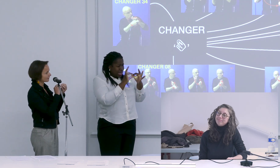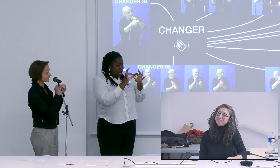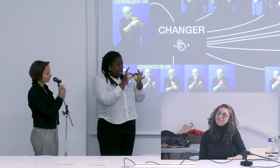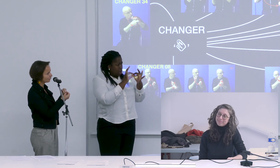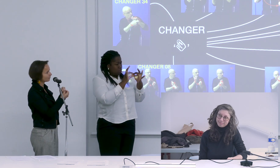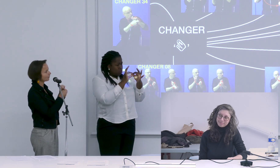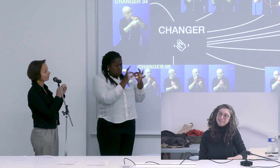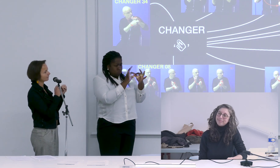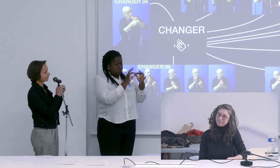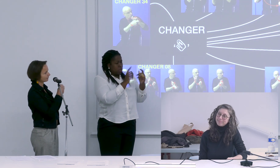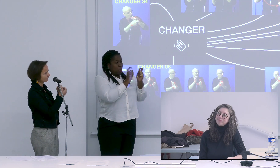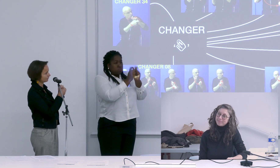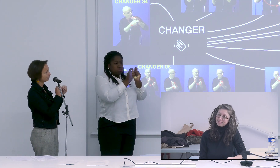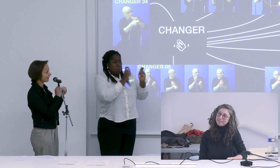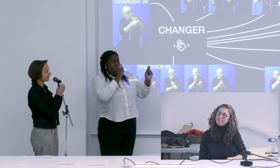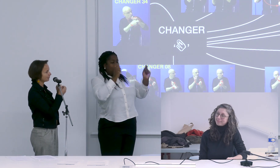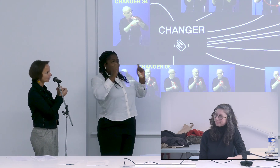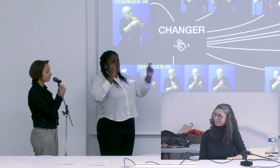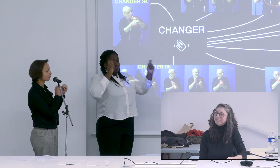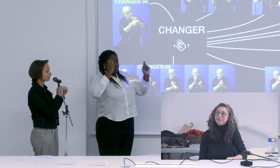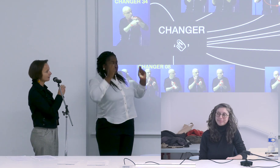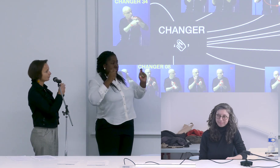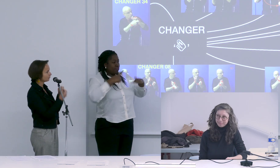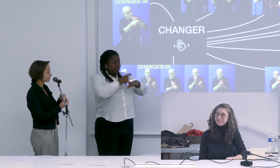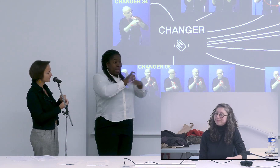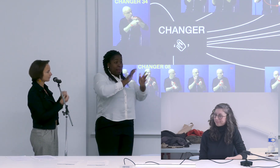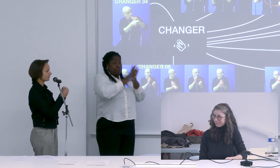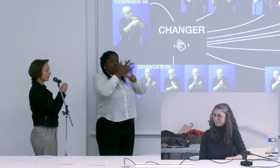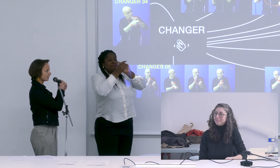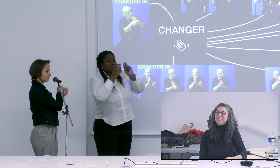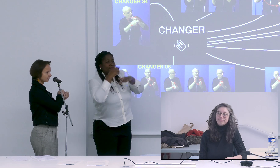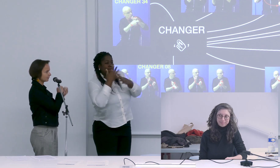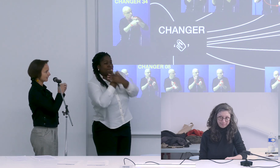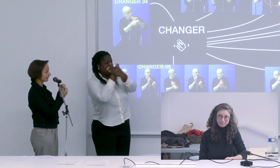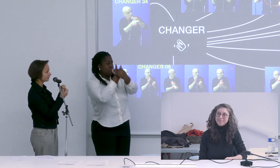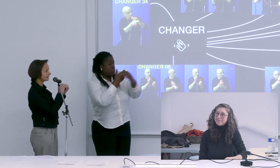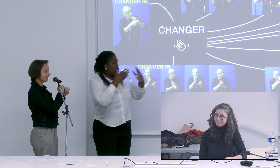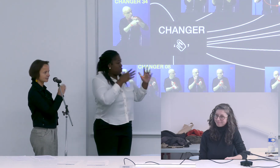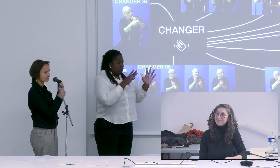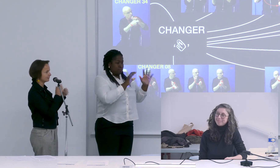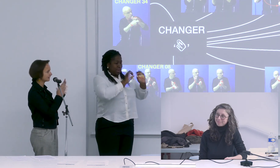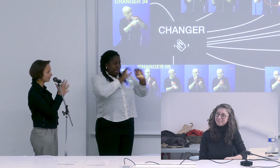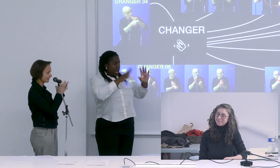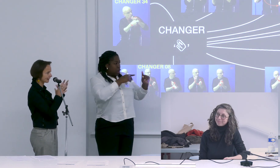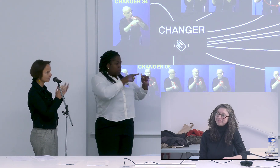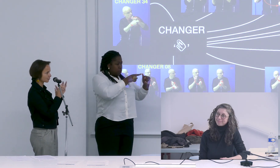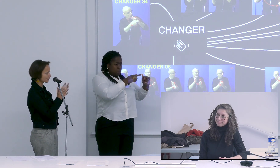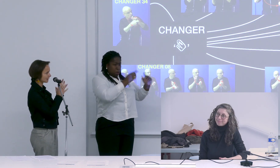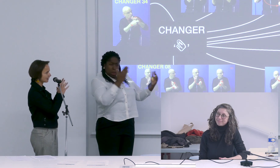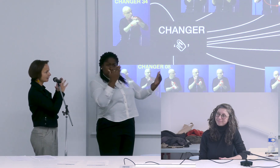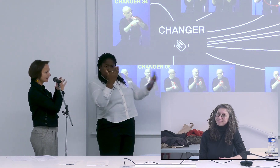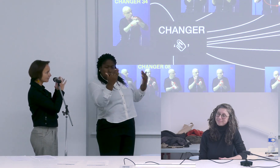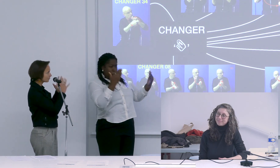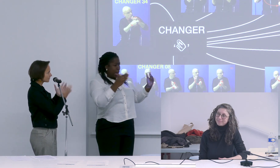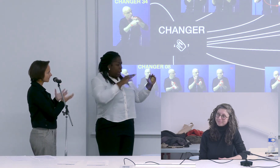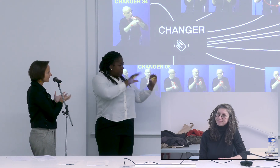d'un certain mouvement d'une main par rapport à l'autre d'une position de départ d'une position d'arrivée d'un axe de symétrie il y a quelque chose